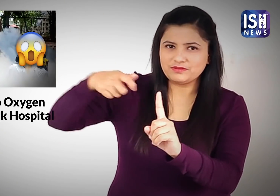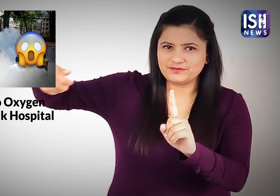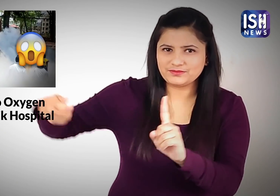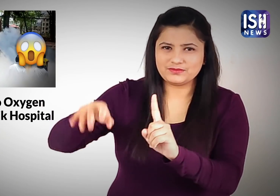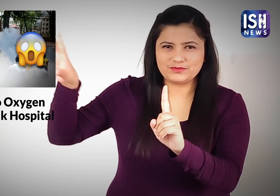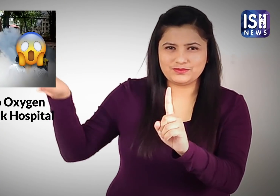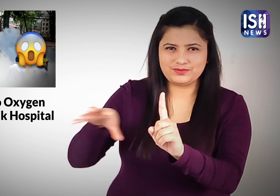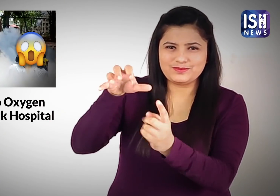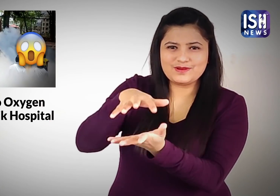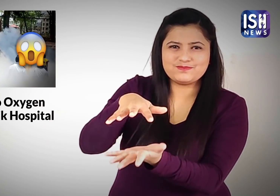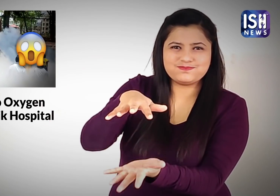गया था